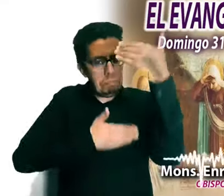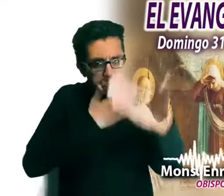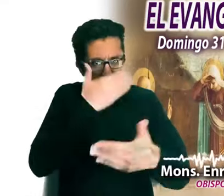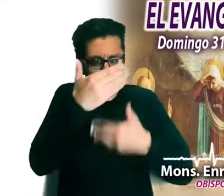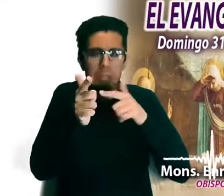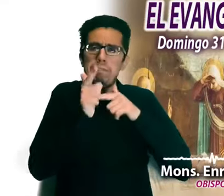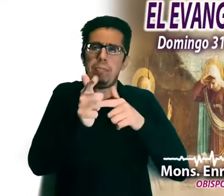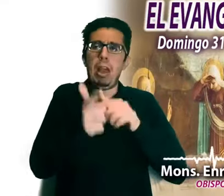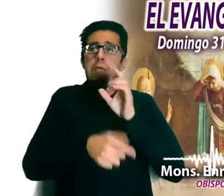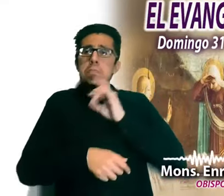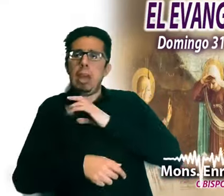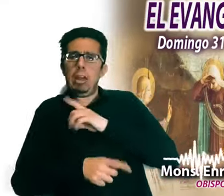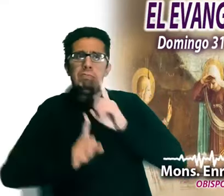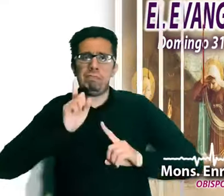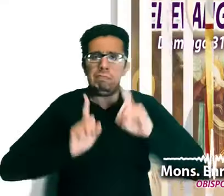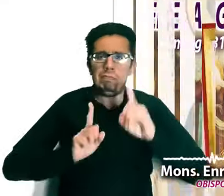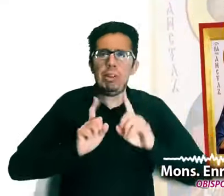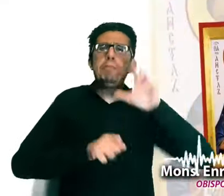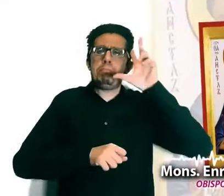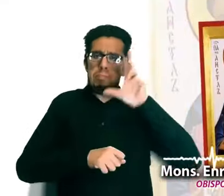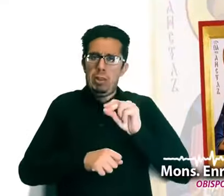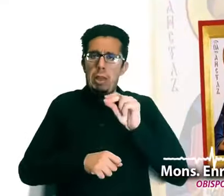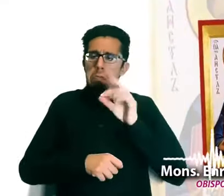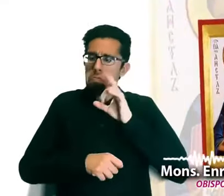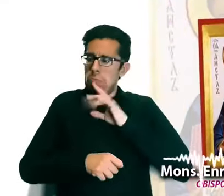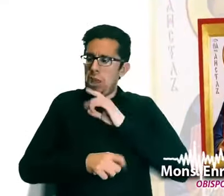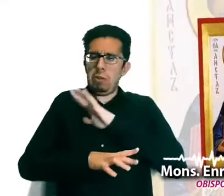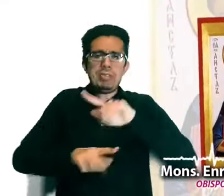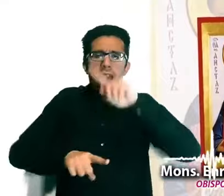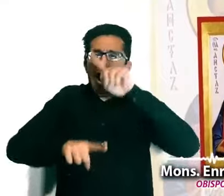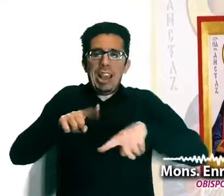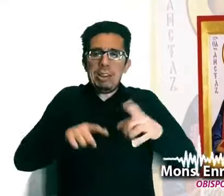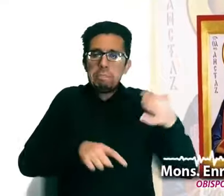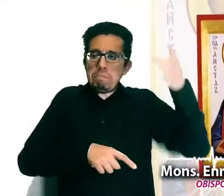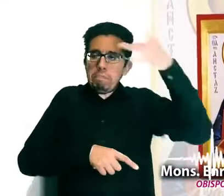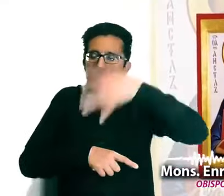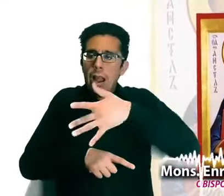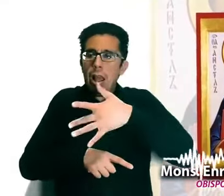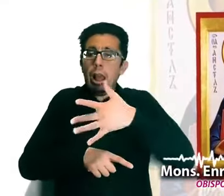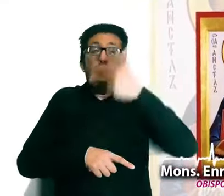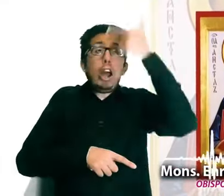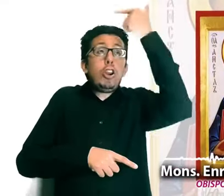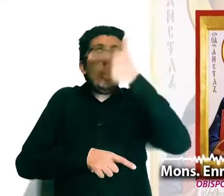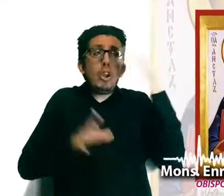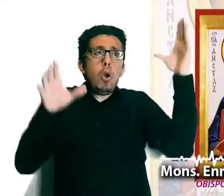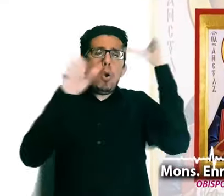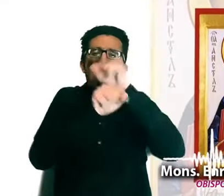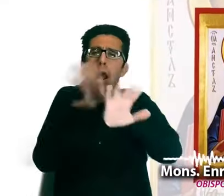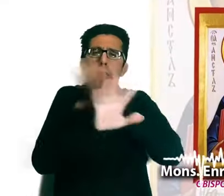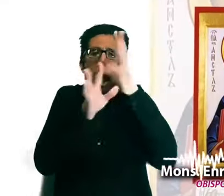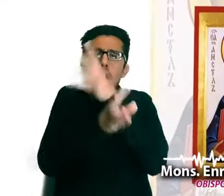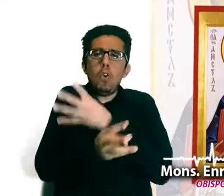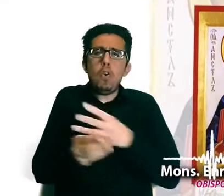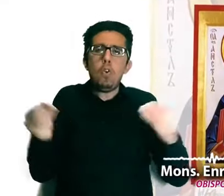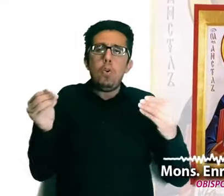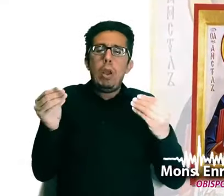y vacilaciones. El miedo ha sido vencido, ha terminado la noche, ha vencido un